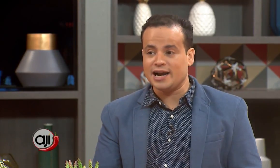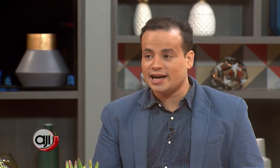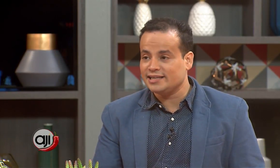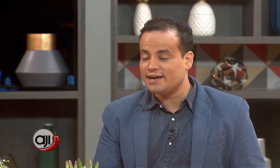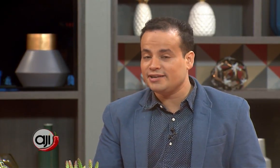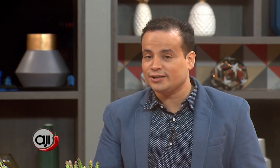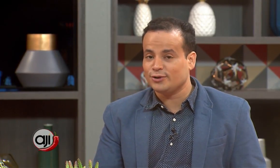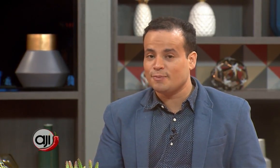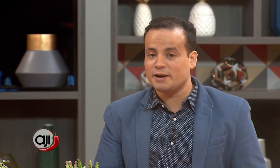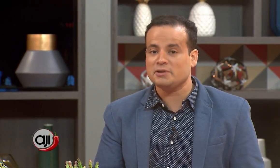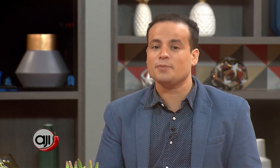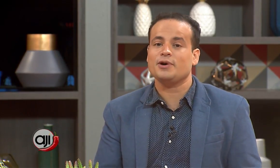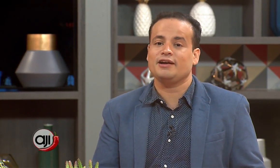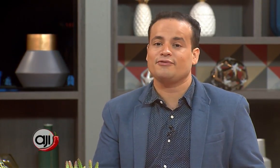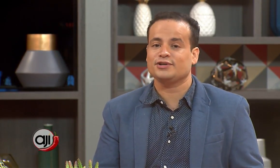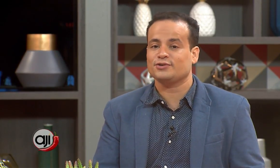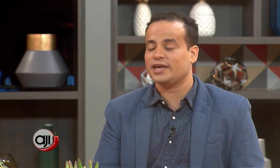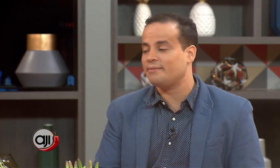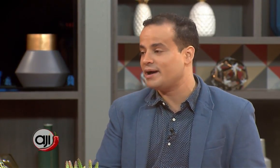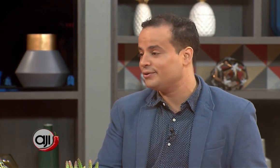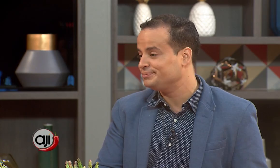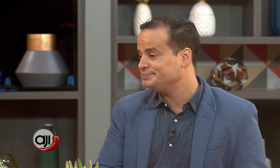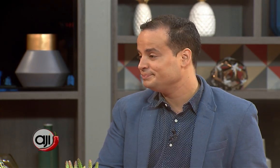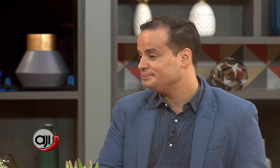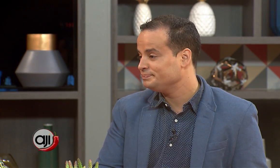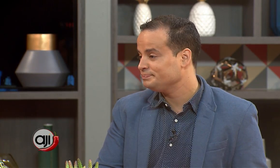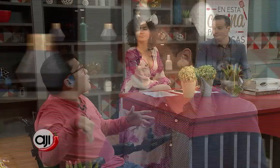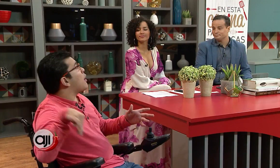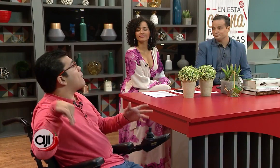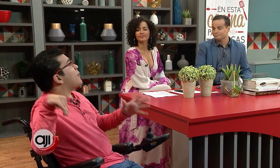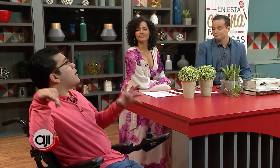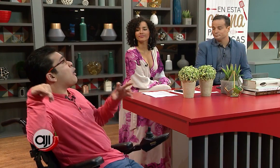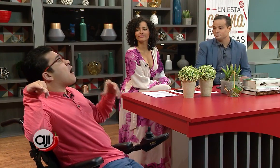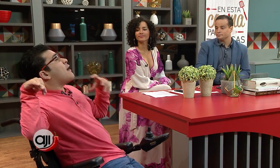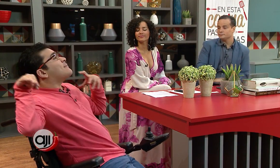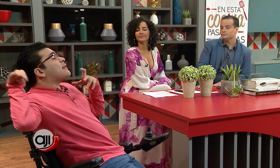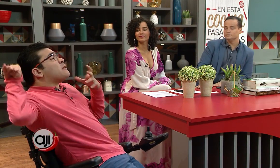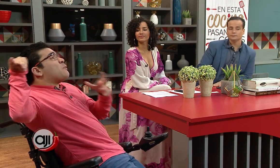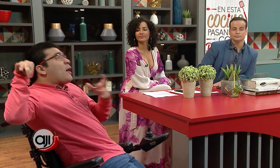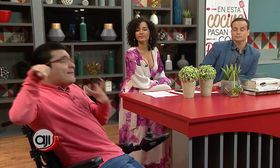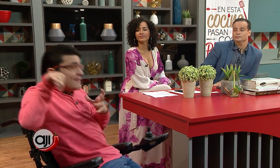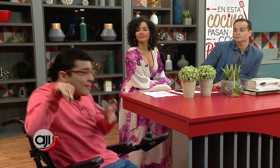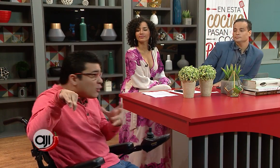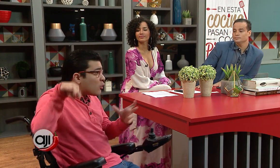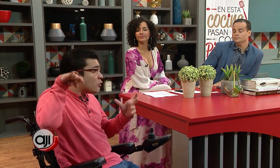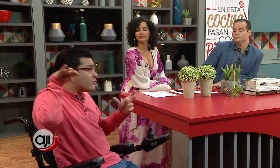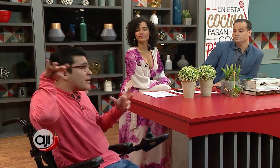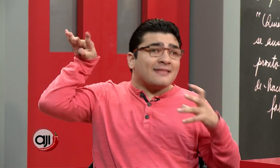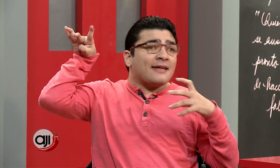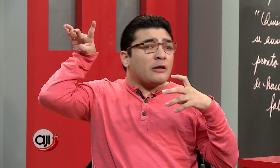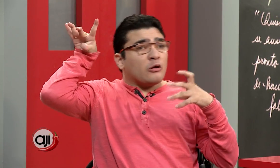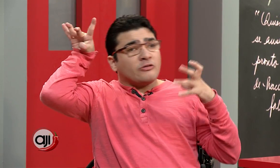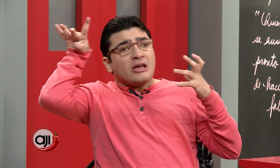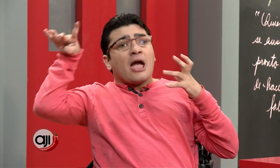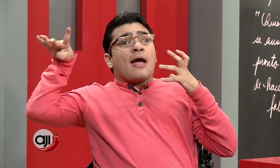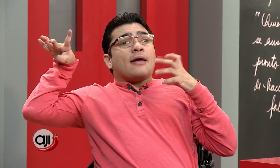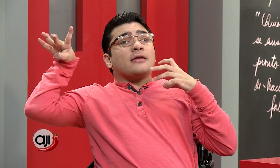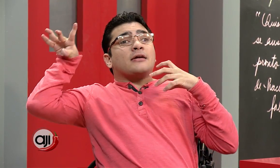la calidad de vida de todos los panameños, pues el esfuerzo queda en vano. Así mismo es, pero seguimos haciendo conciencia, Yossi, y